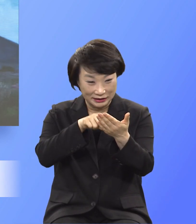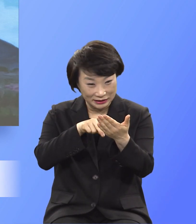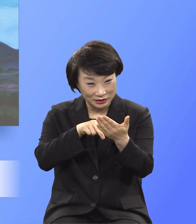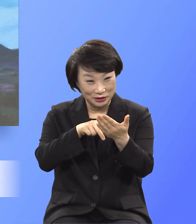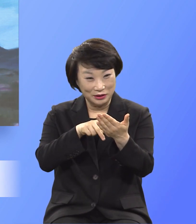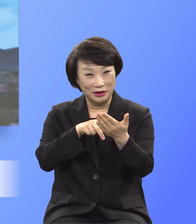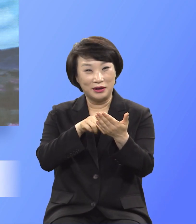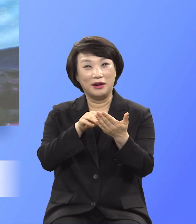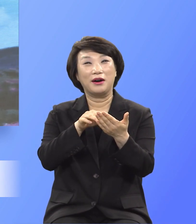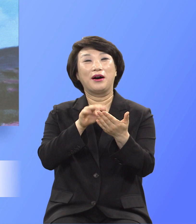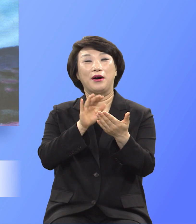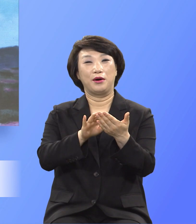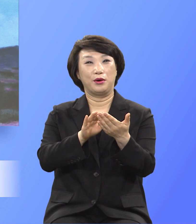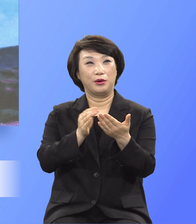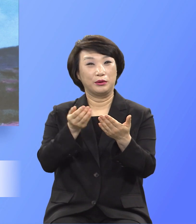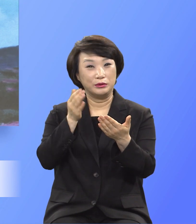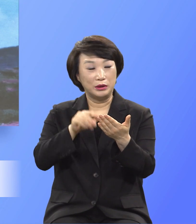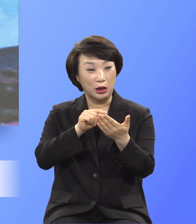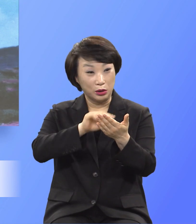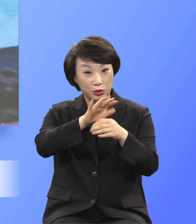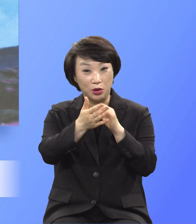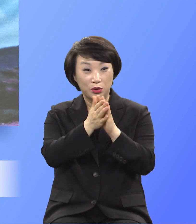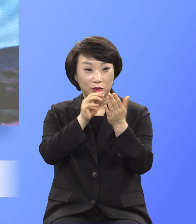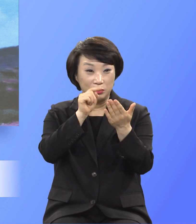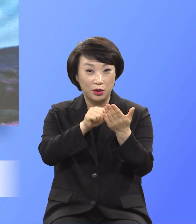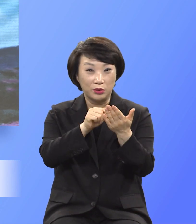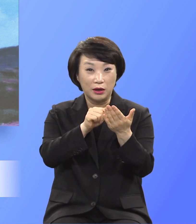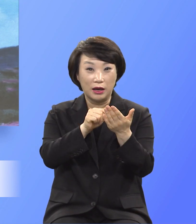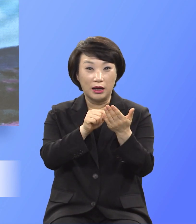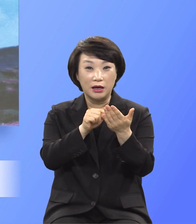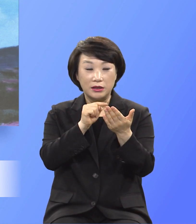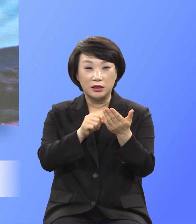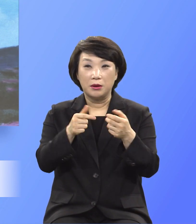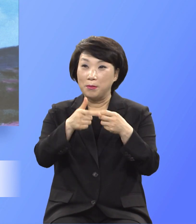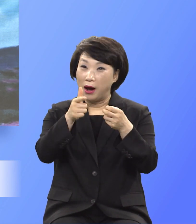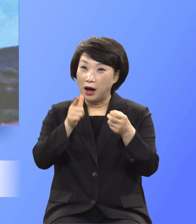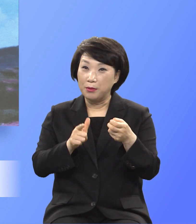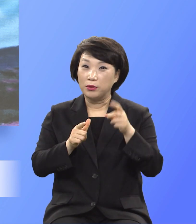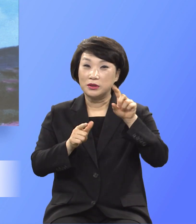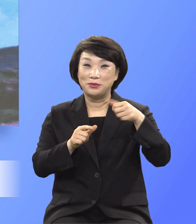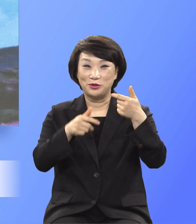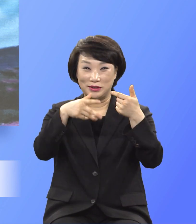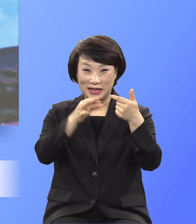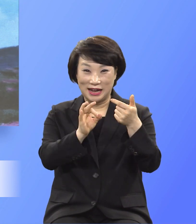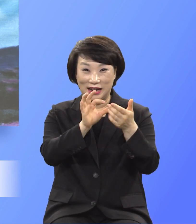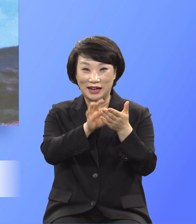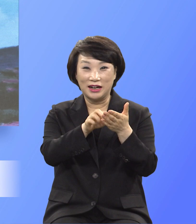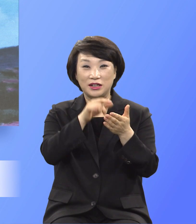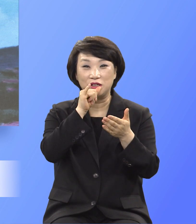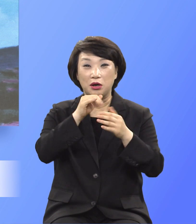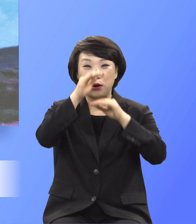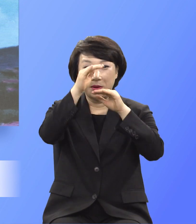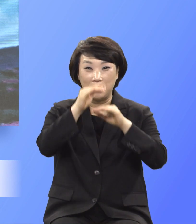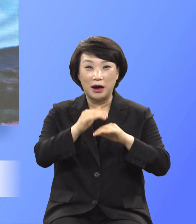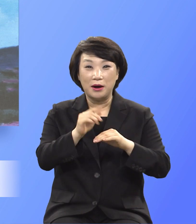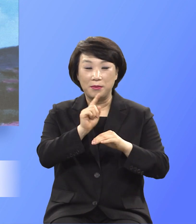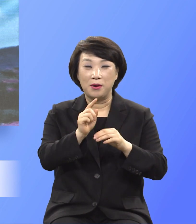성경 속에 마가복음 16장에 방언 얘기가 나오고